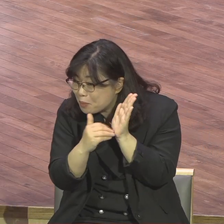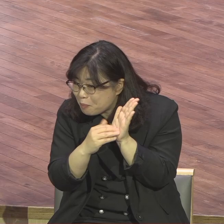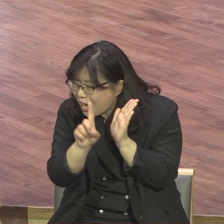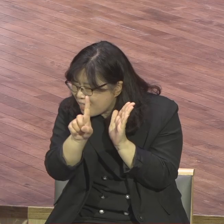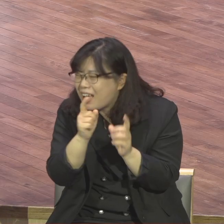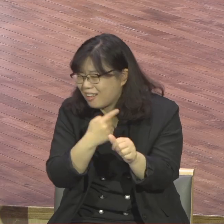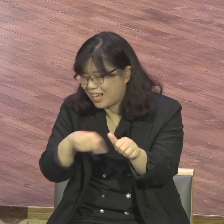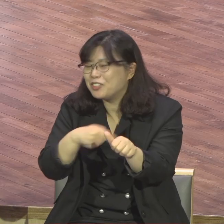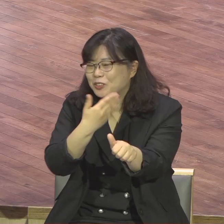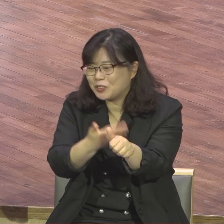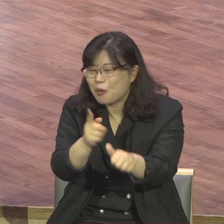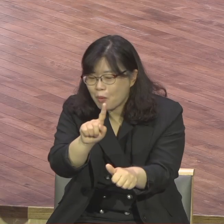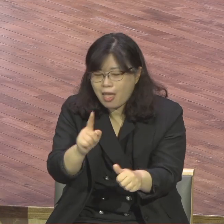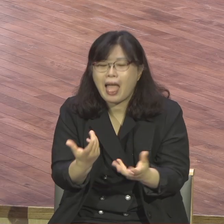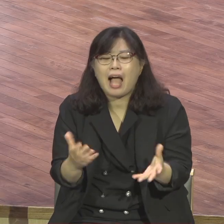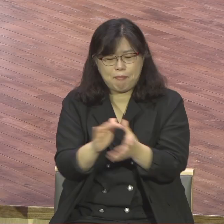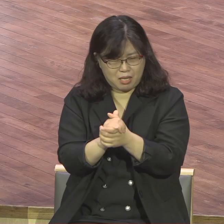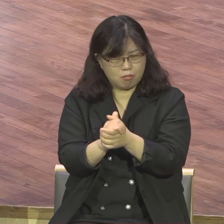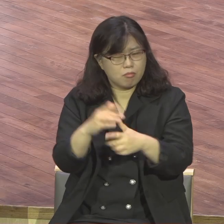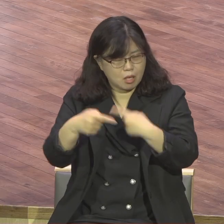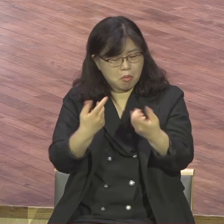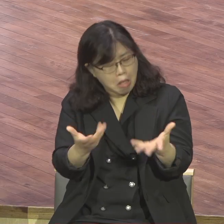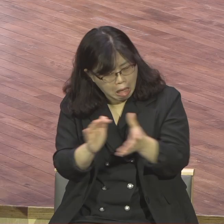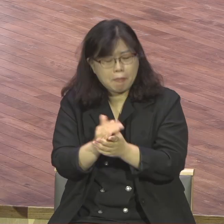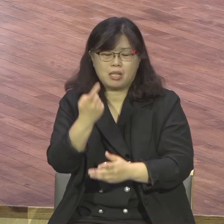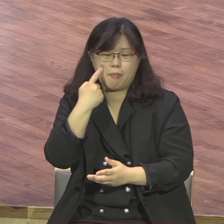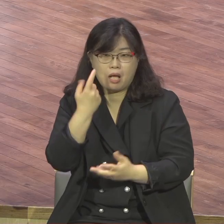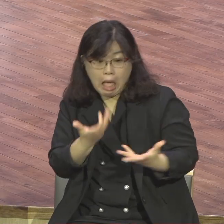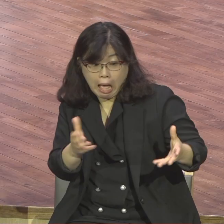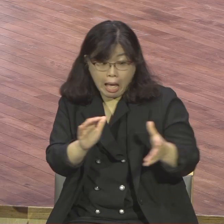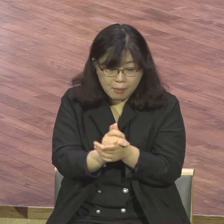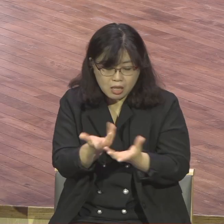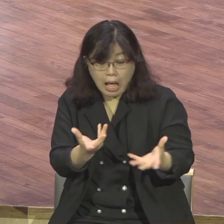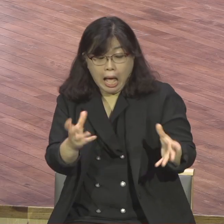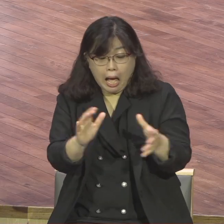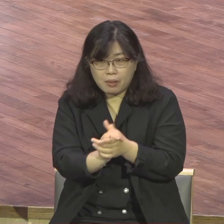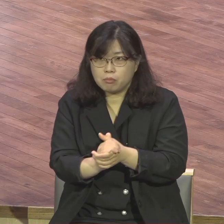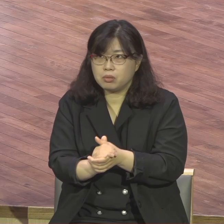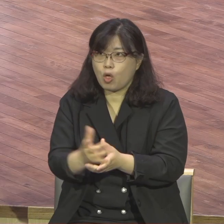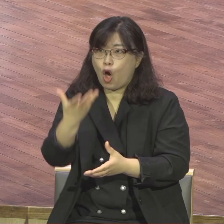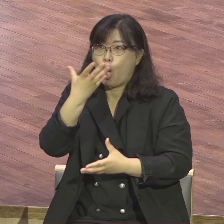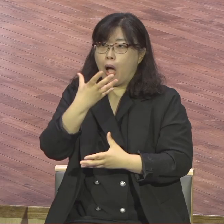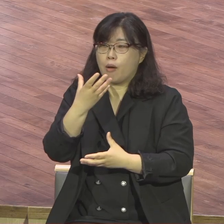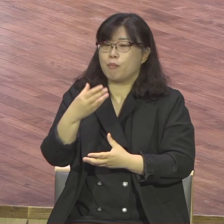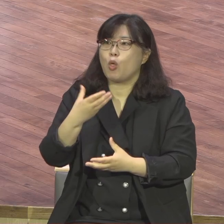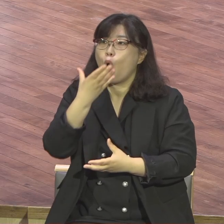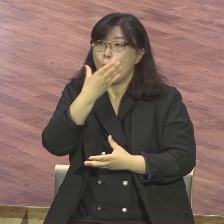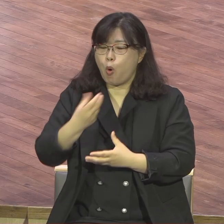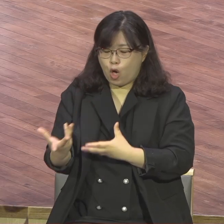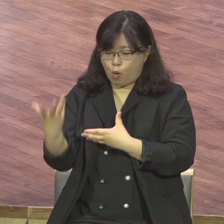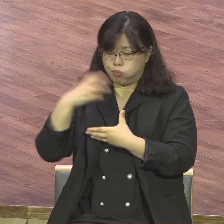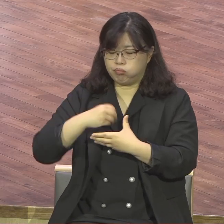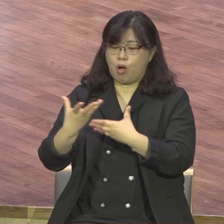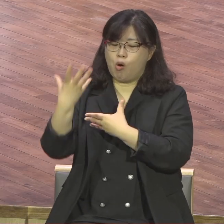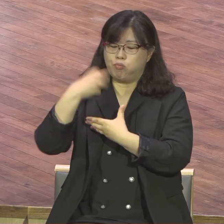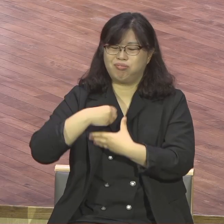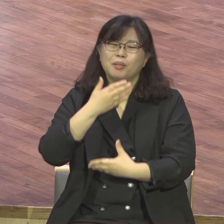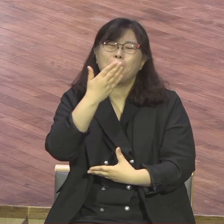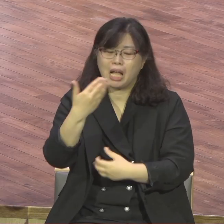아멘이 나왔다 취업하기 시작하는 겁니다 이 속에 말이에요 많은 교만과 자존심이 말이에요